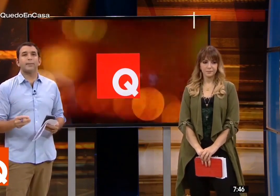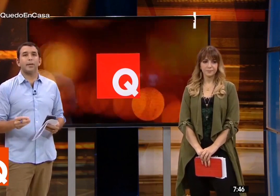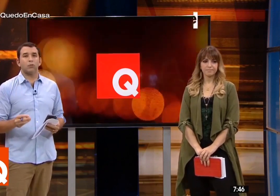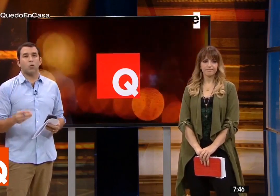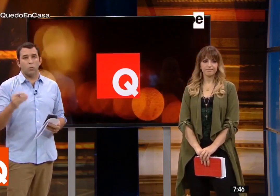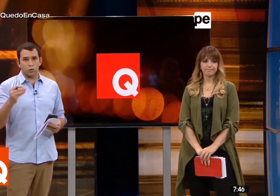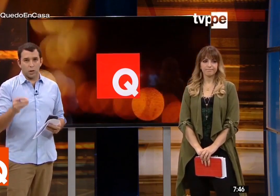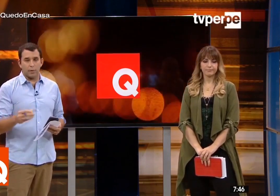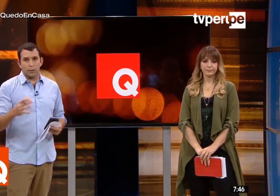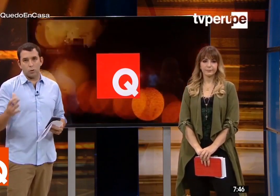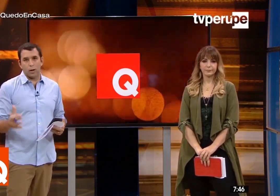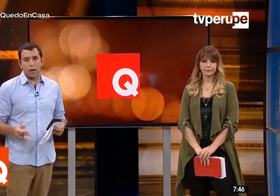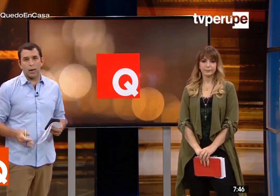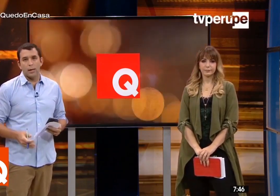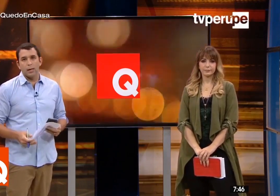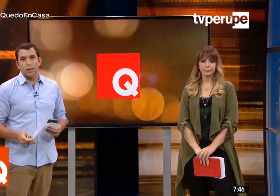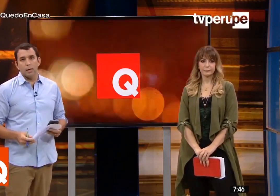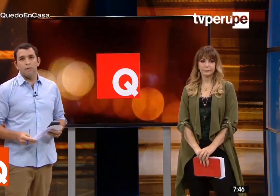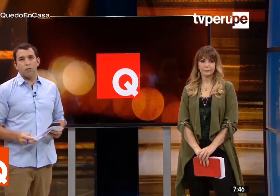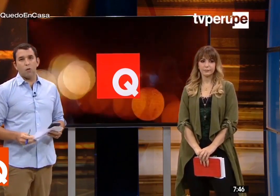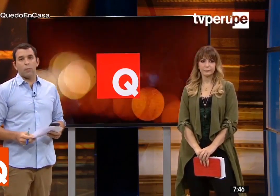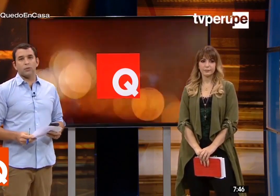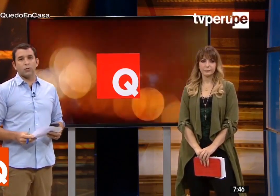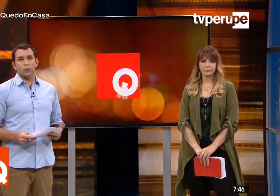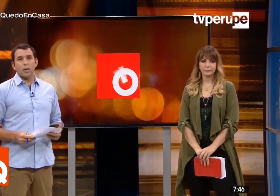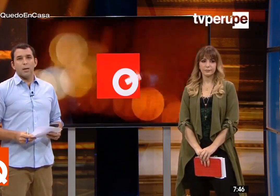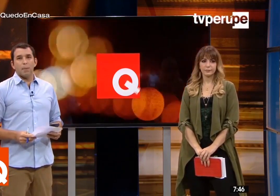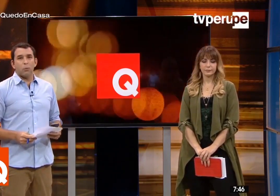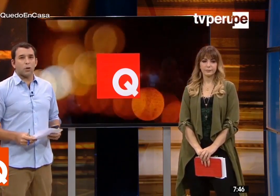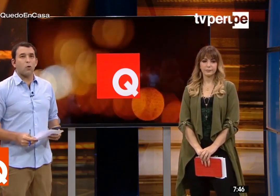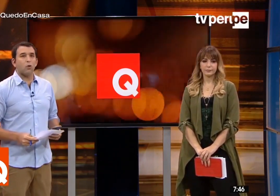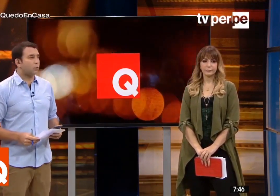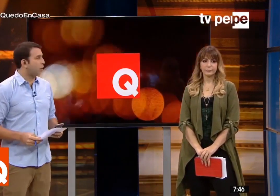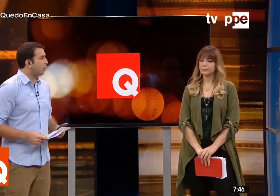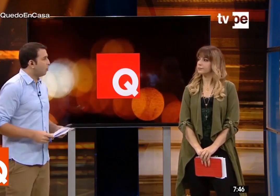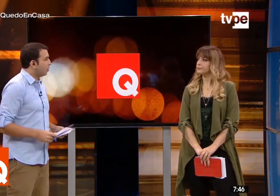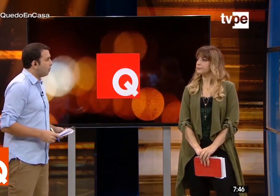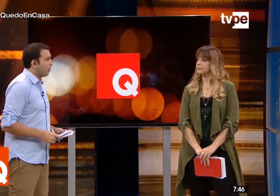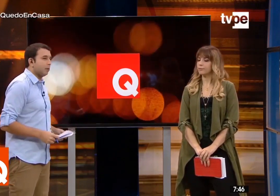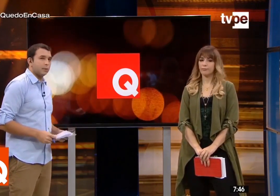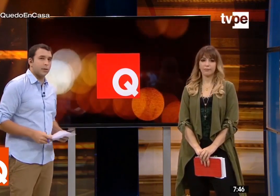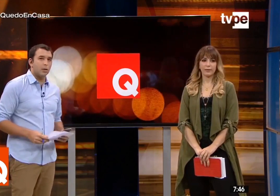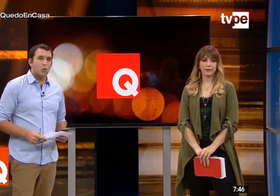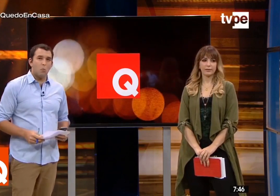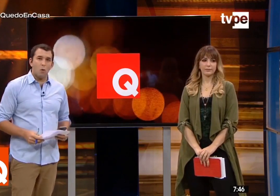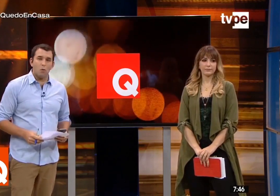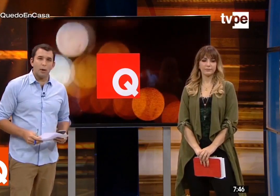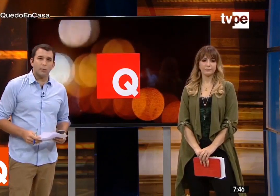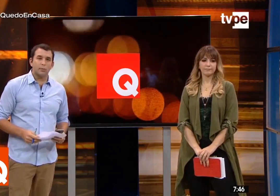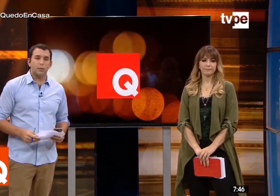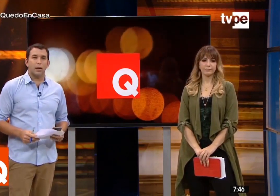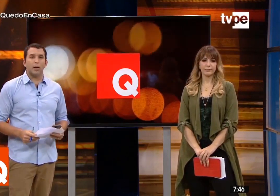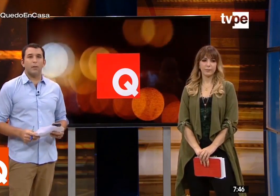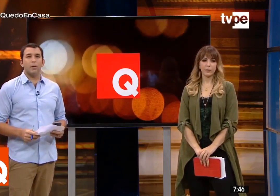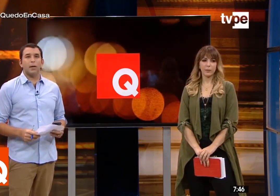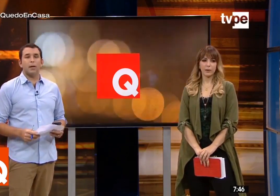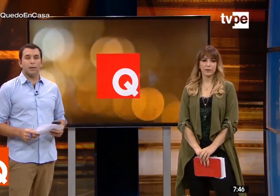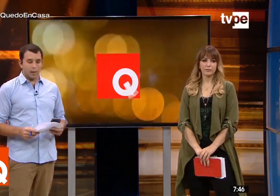tener acceso como se debe a toda la información. Vamos a conocer, Caro, ¿qué te parece? Un poco más de la vida